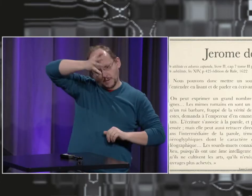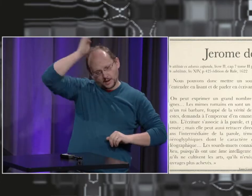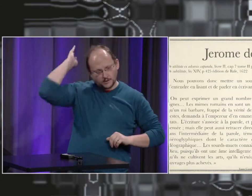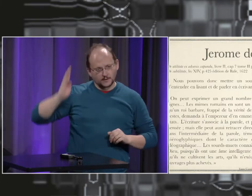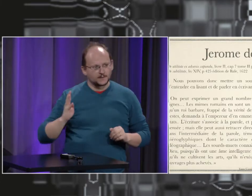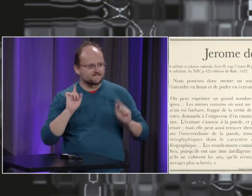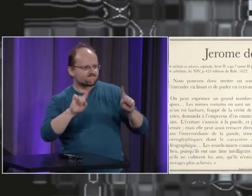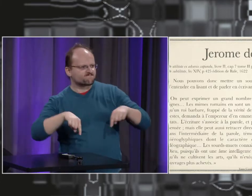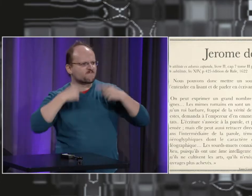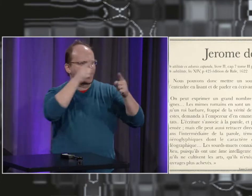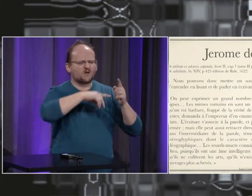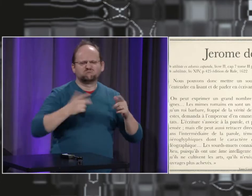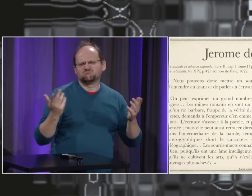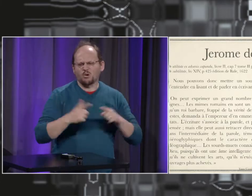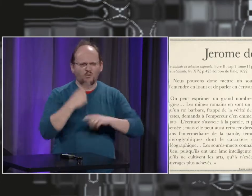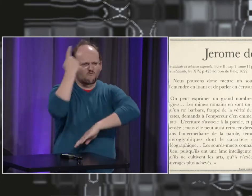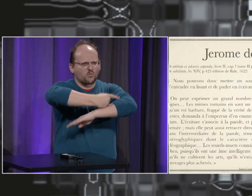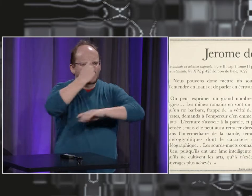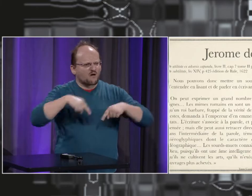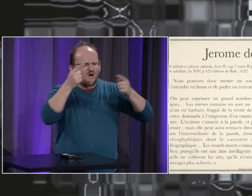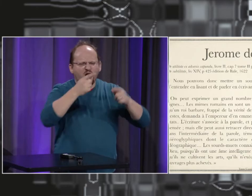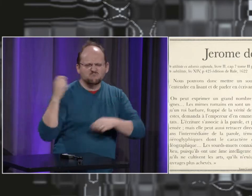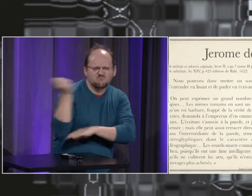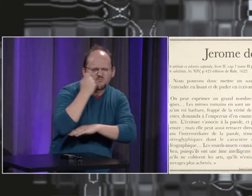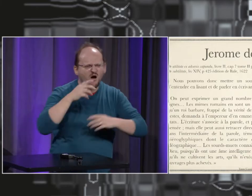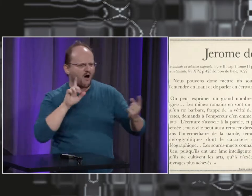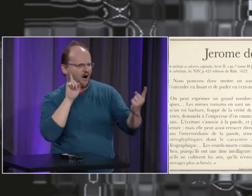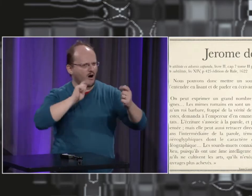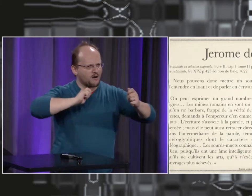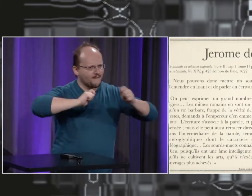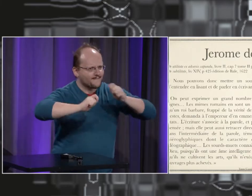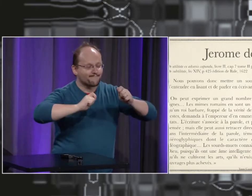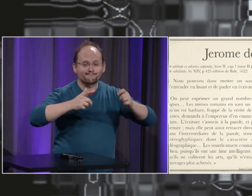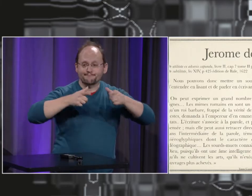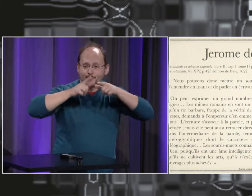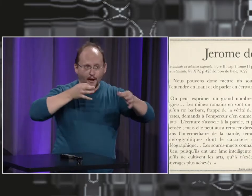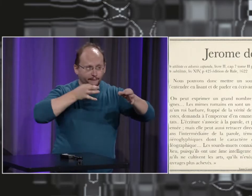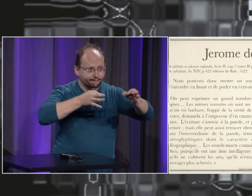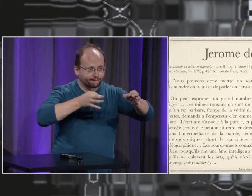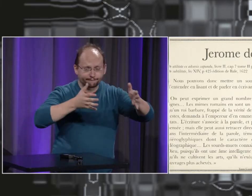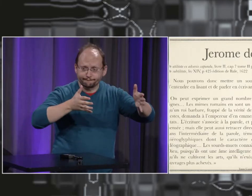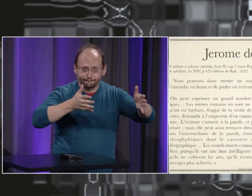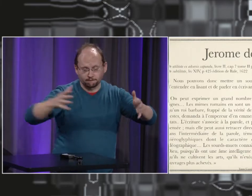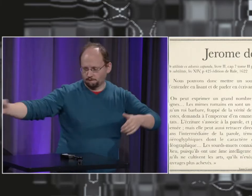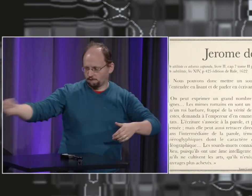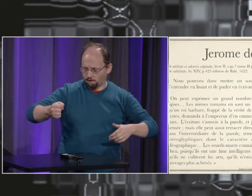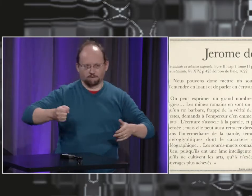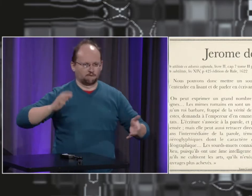À l'époque des Romains, ils se sont rendus à des négociations pour se